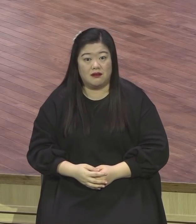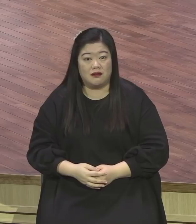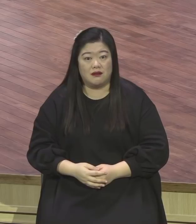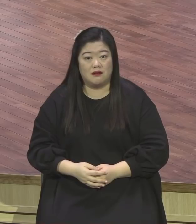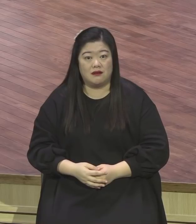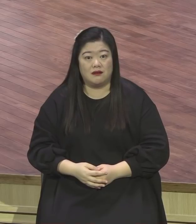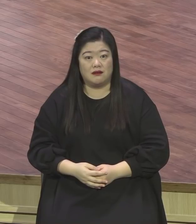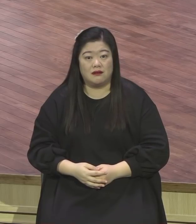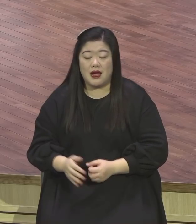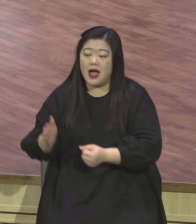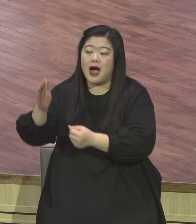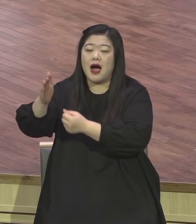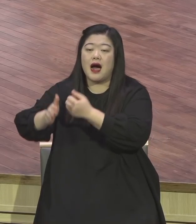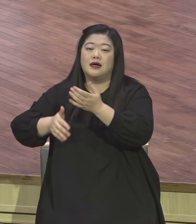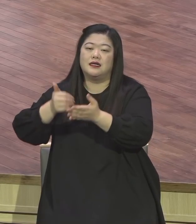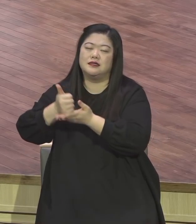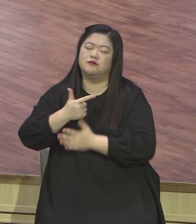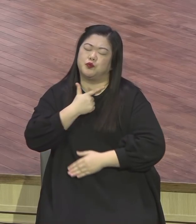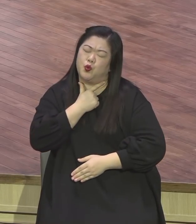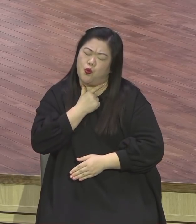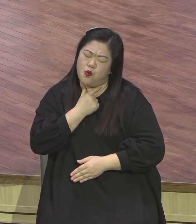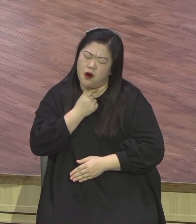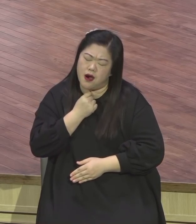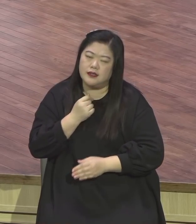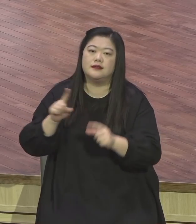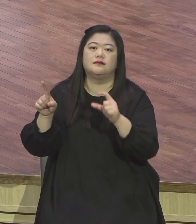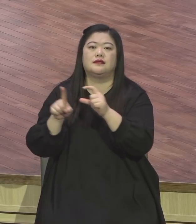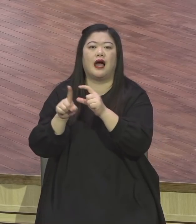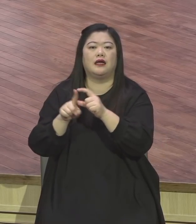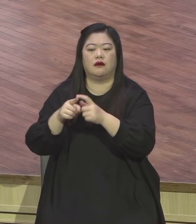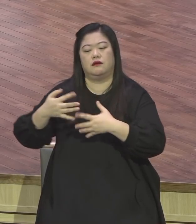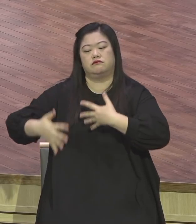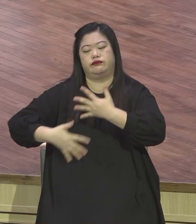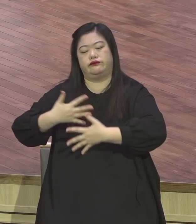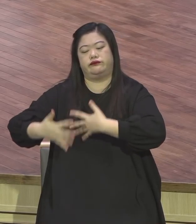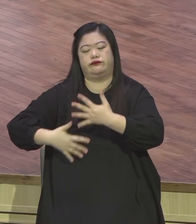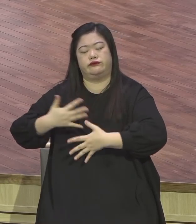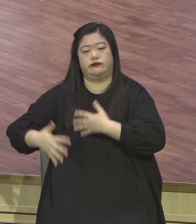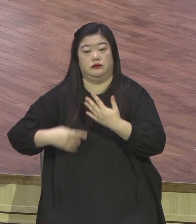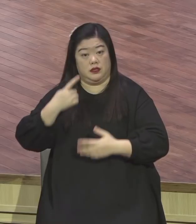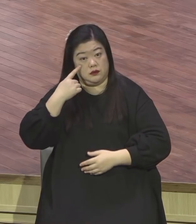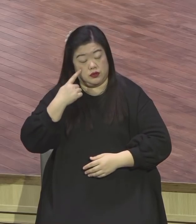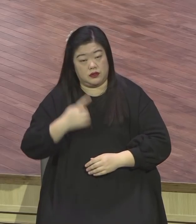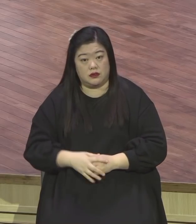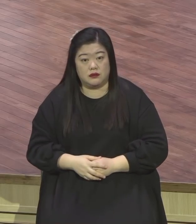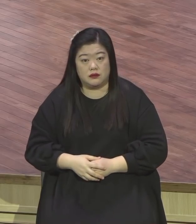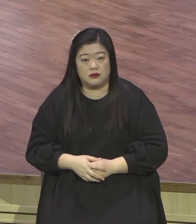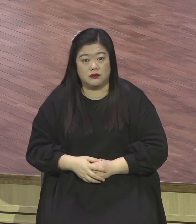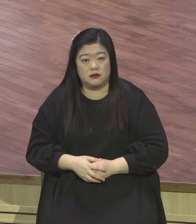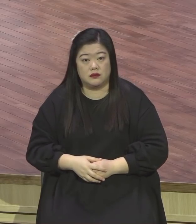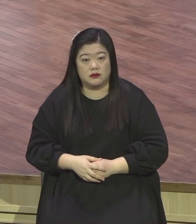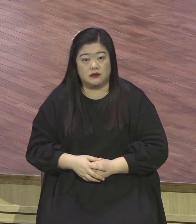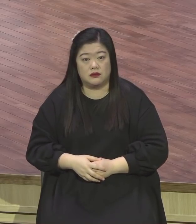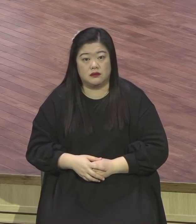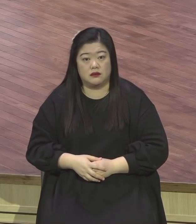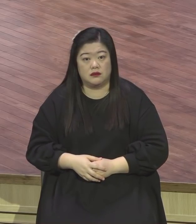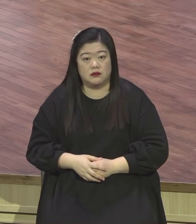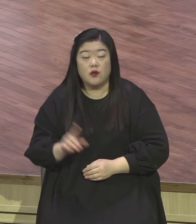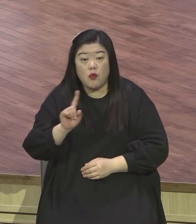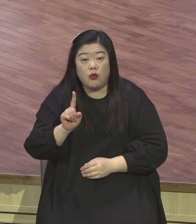하나님이 기분 좋다 할 정도로 그런 기도를 하시라고 그게 뭡니까 전부 생명 살리는